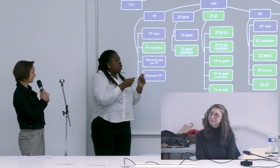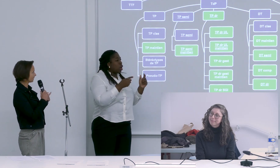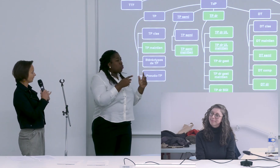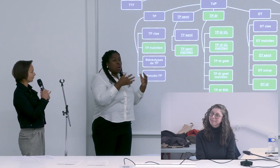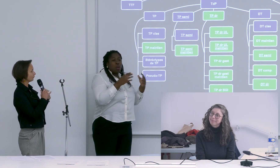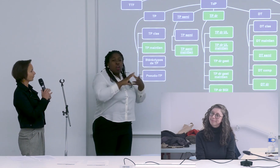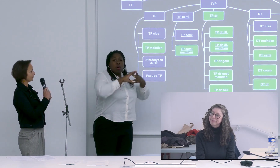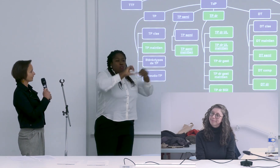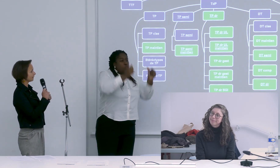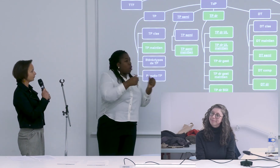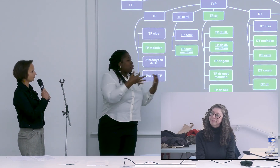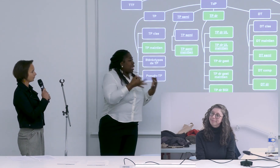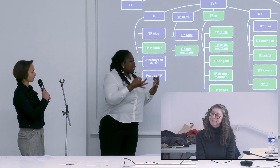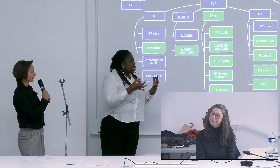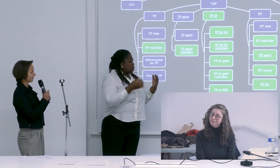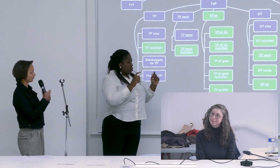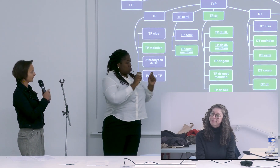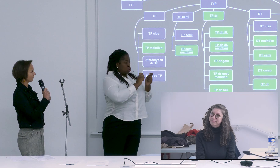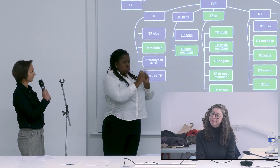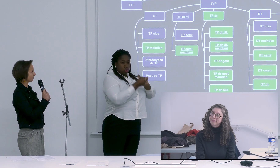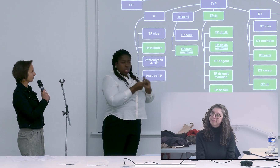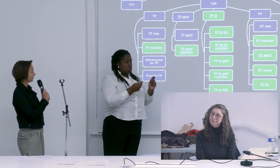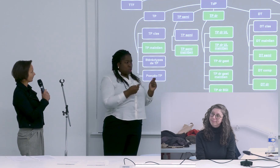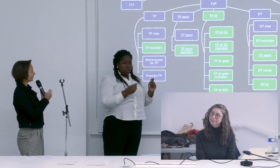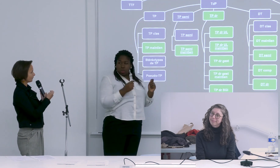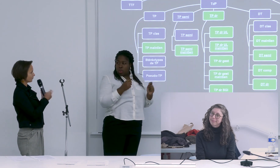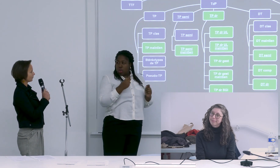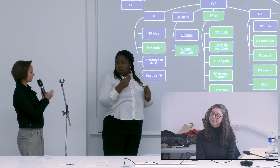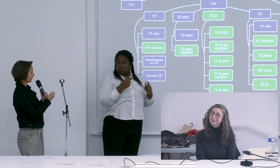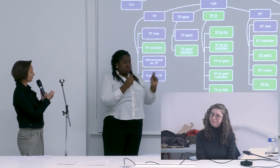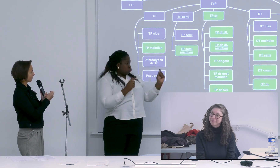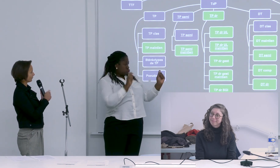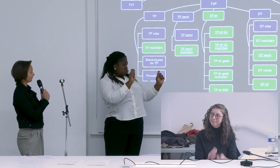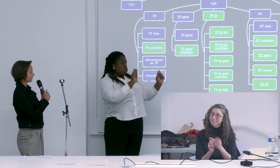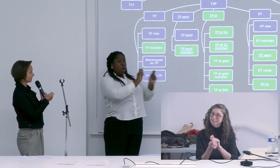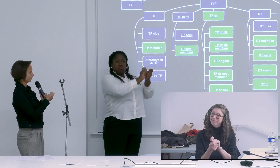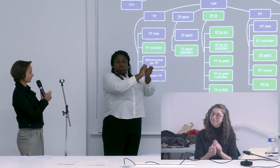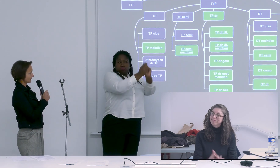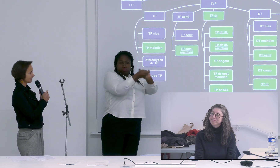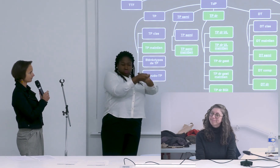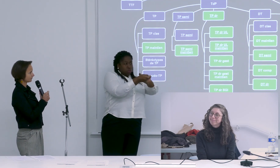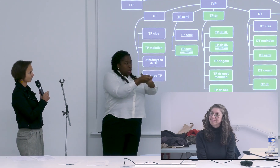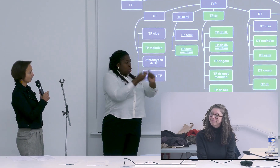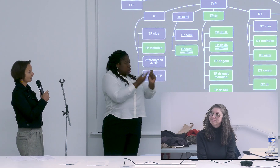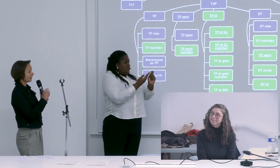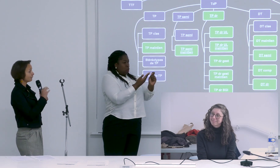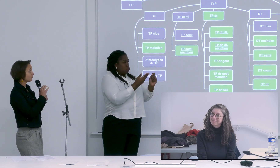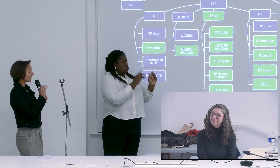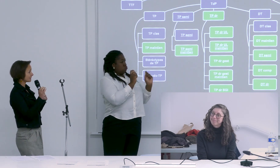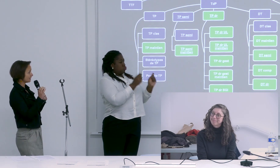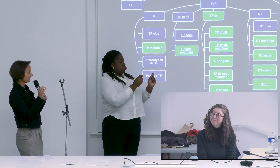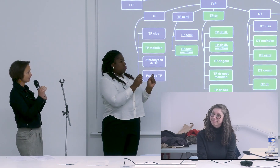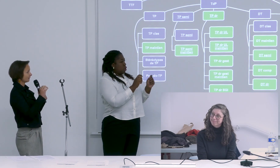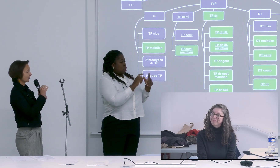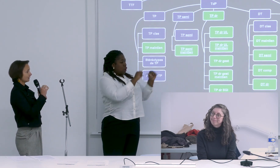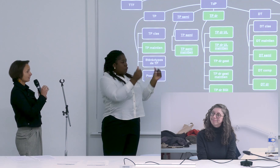classique donc avec les deux les deux mains en T et le le signe comme cela la forme